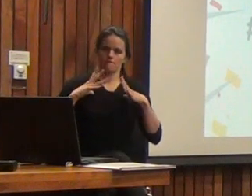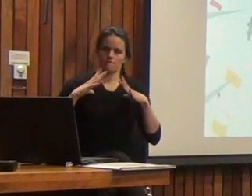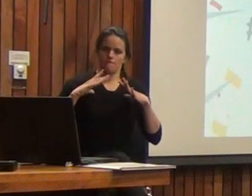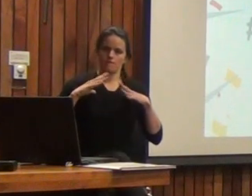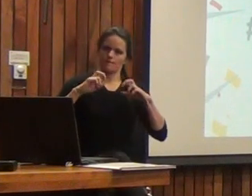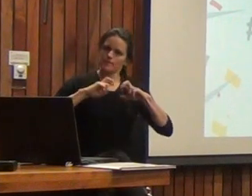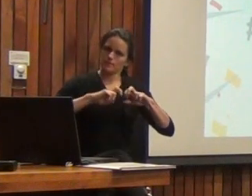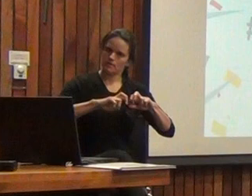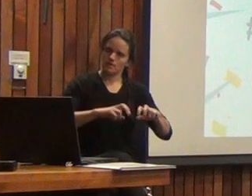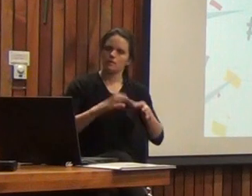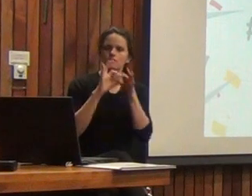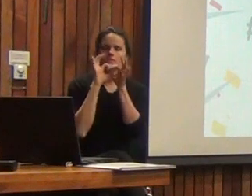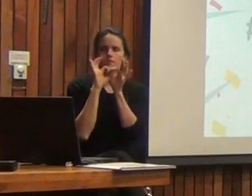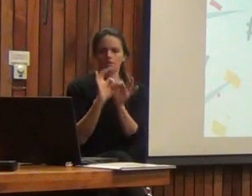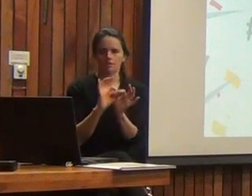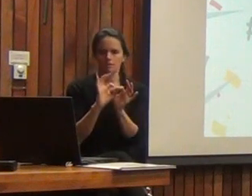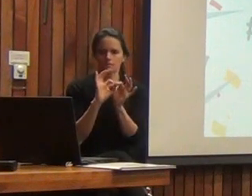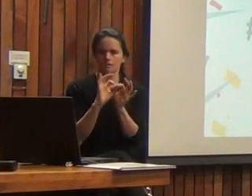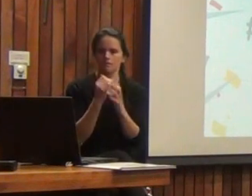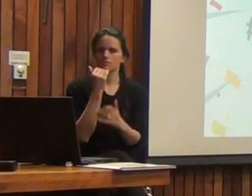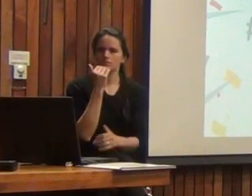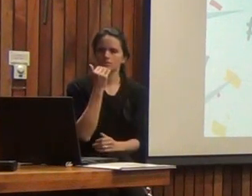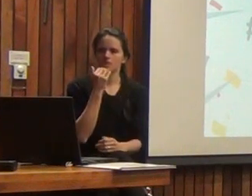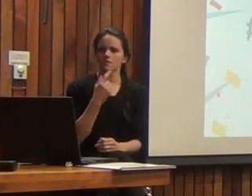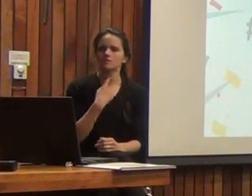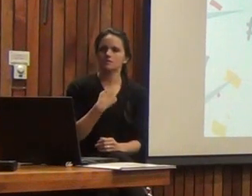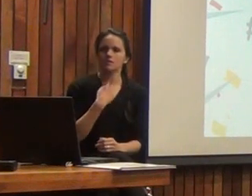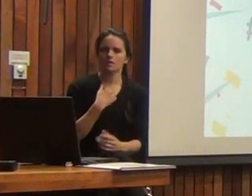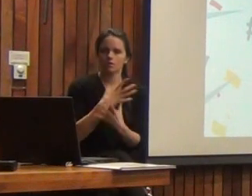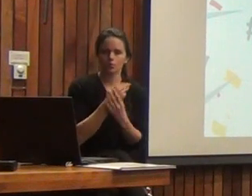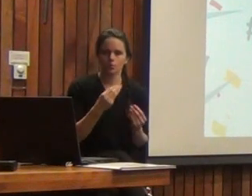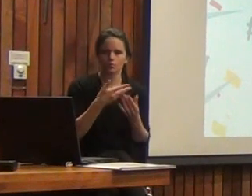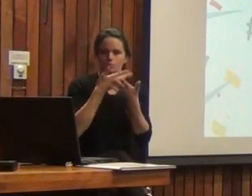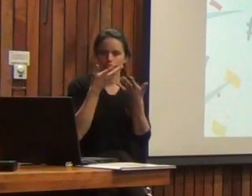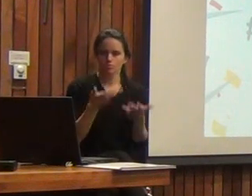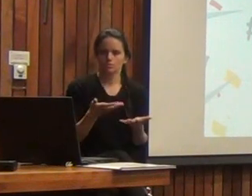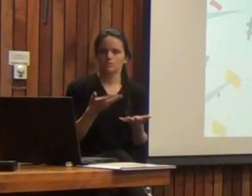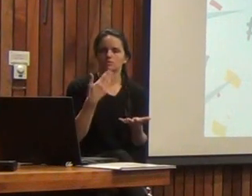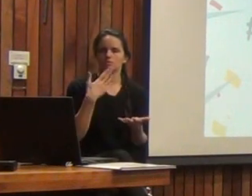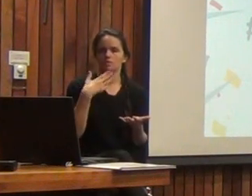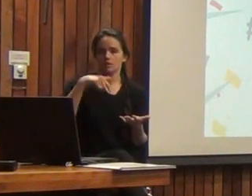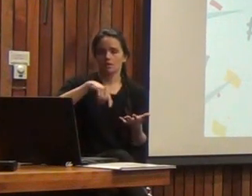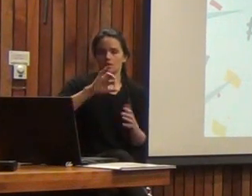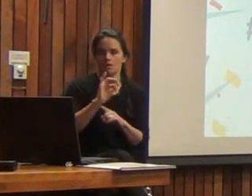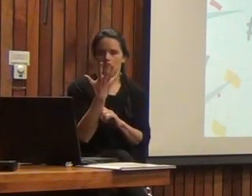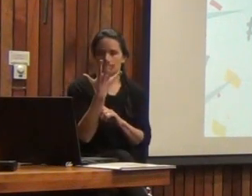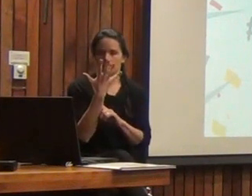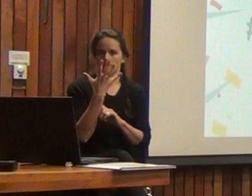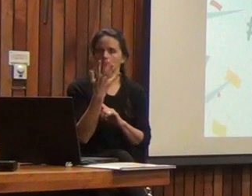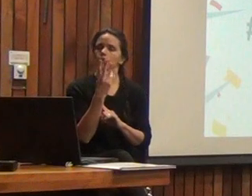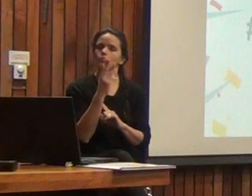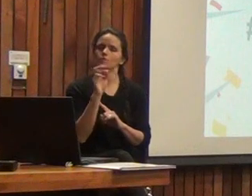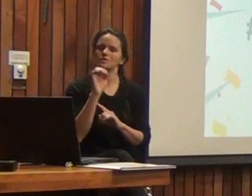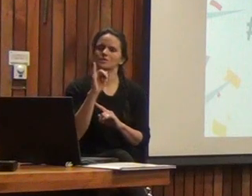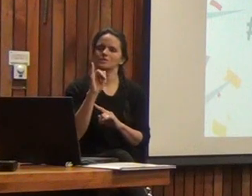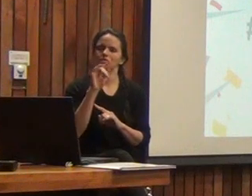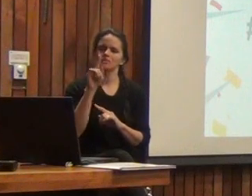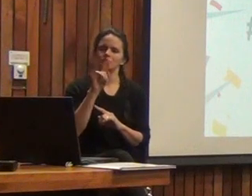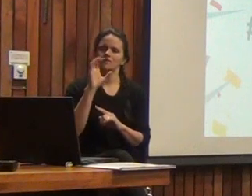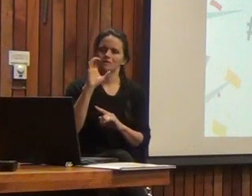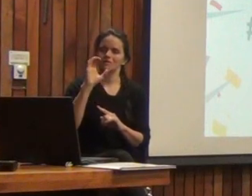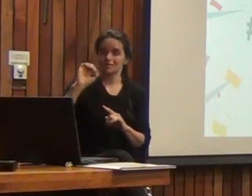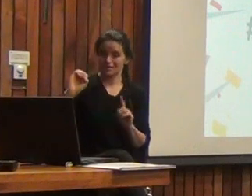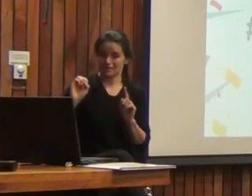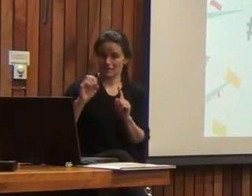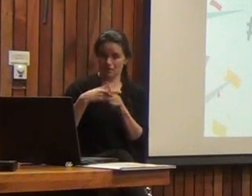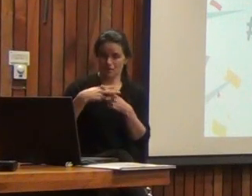los investigadores, les agradezco el interés que hay en esto y deseamos que entonces que en esta quinta versión de esta herramienta